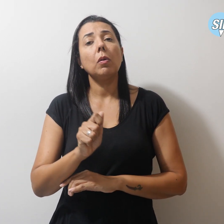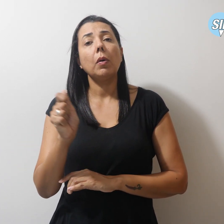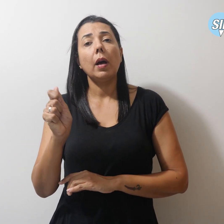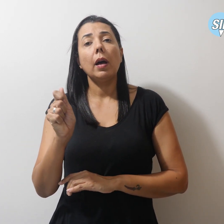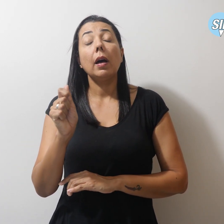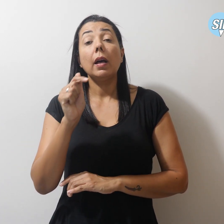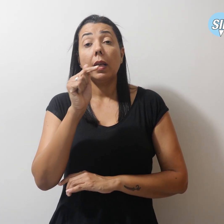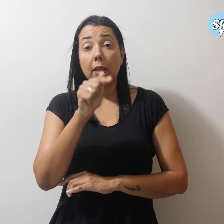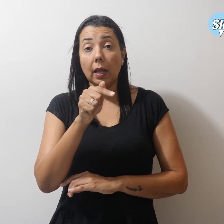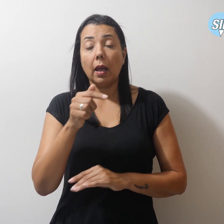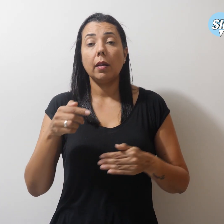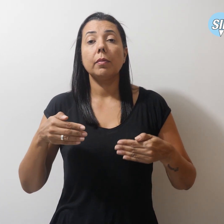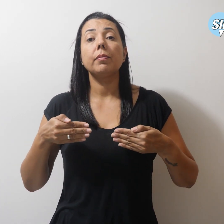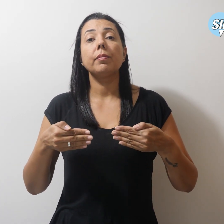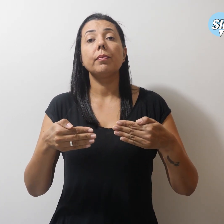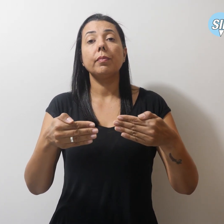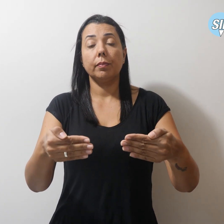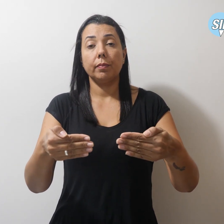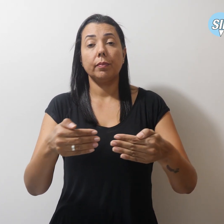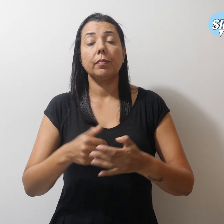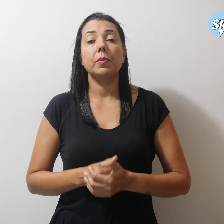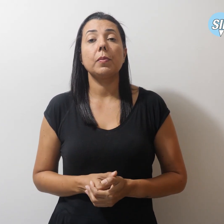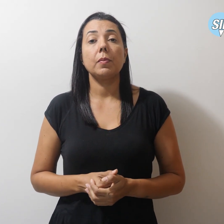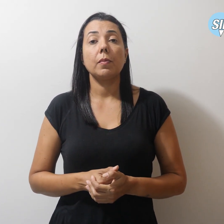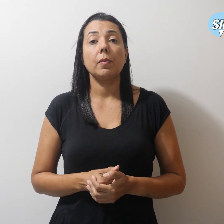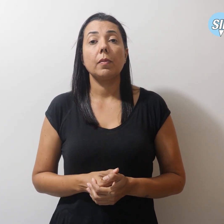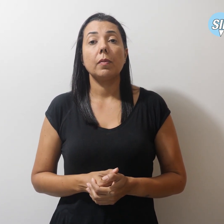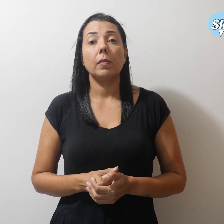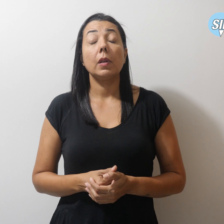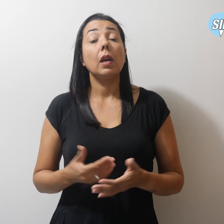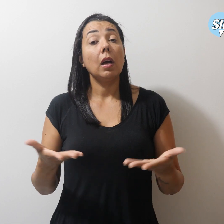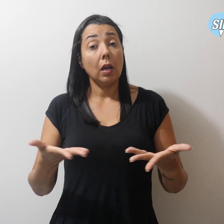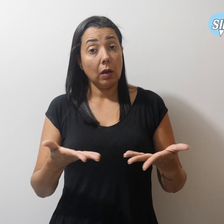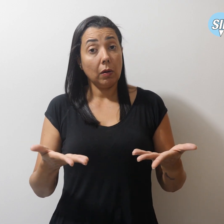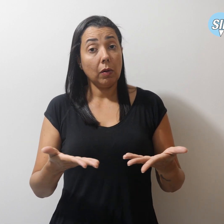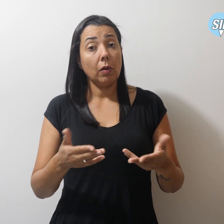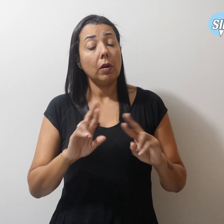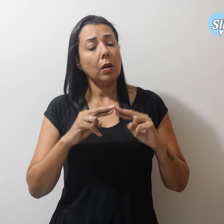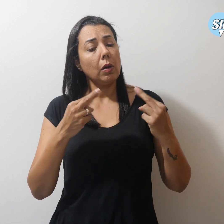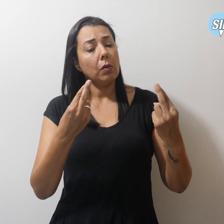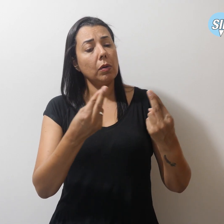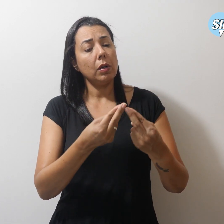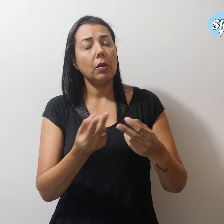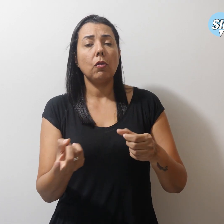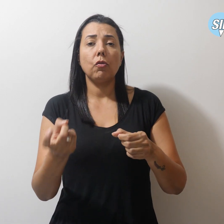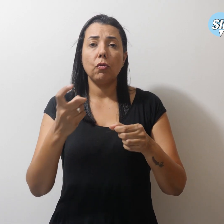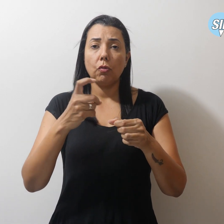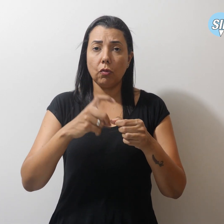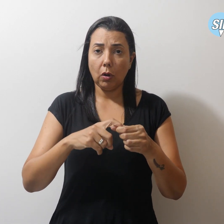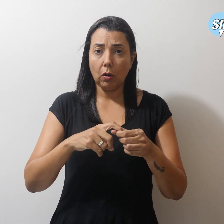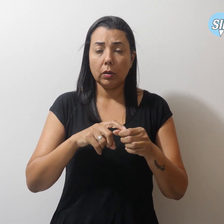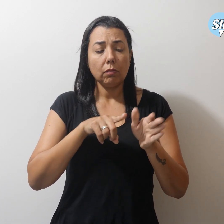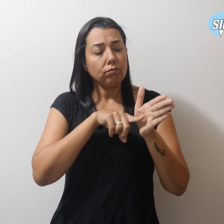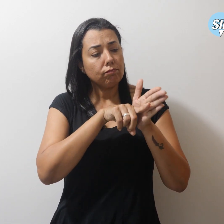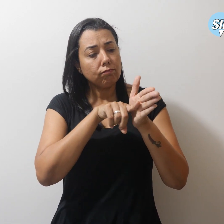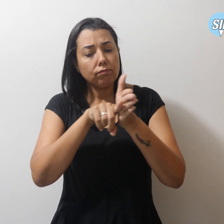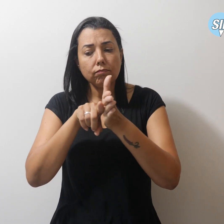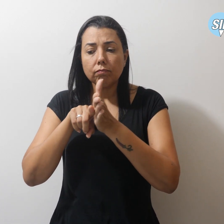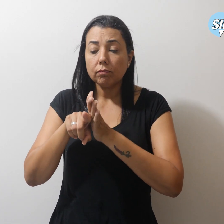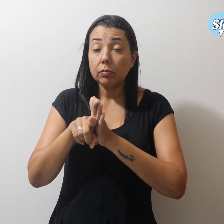Ministérios. Com essa sessão, a Comissão retoma a análise dos pedidos de